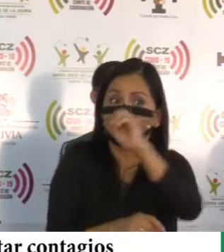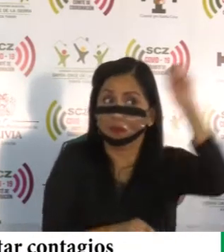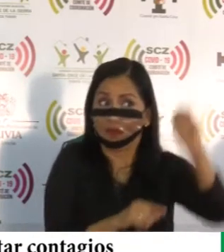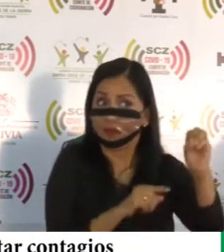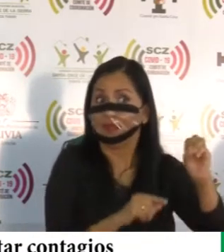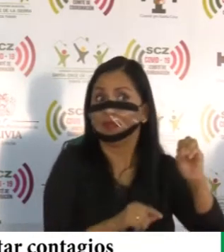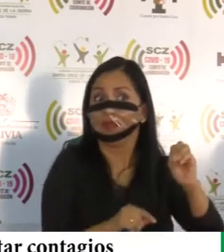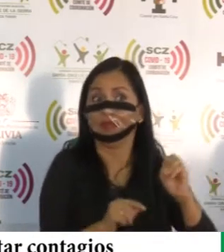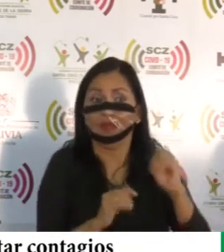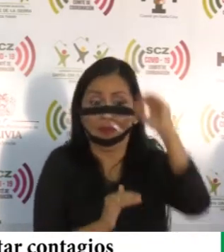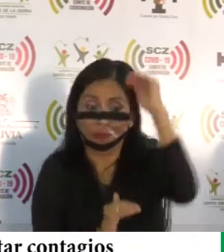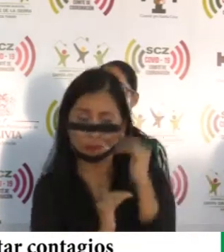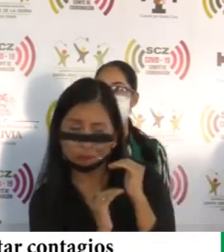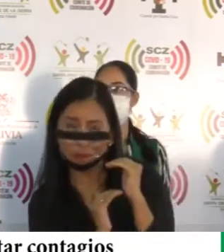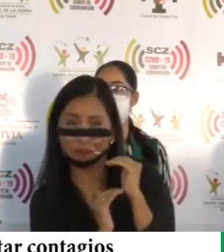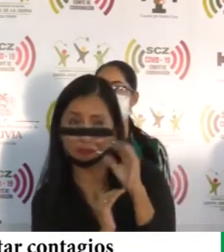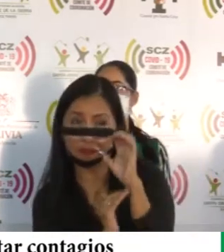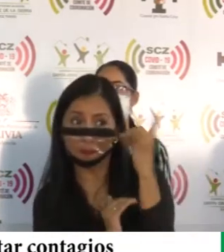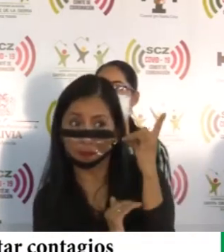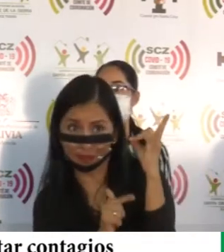letalidad más baja del país.